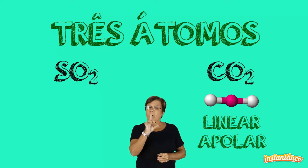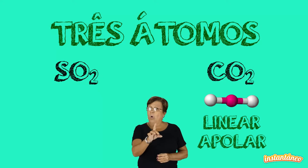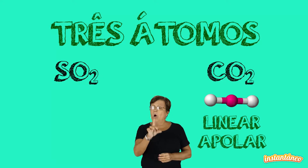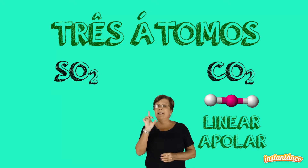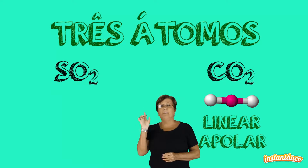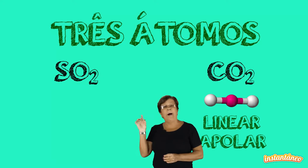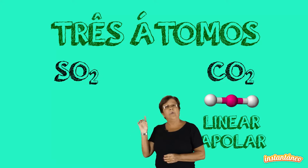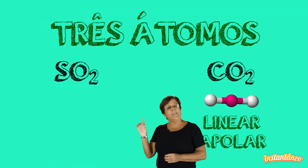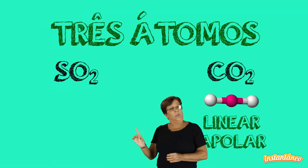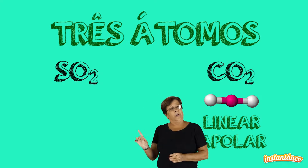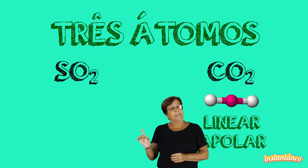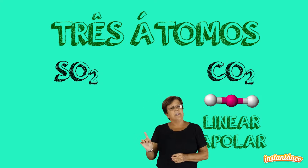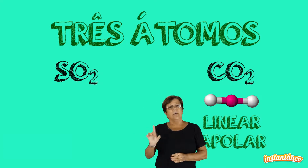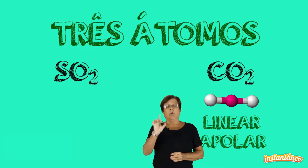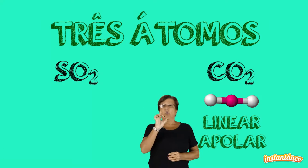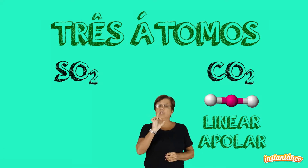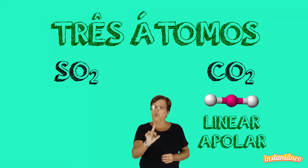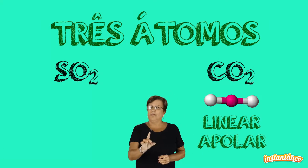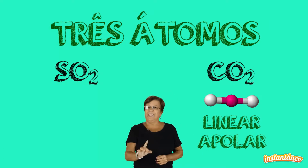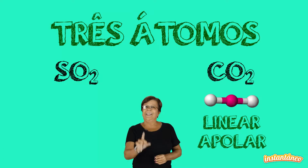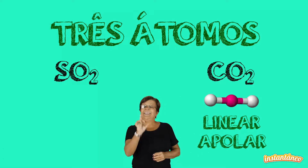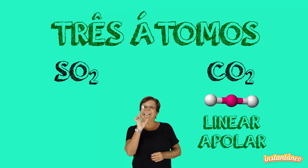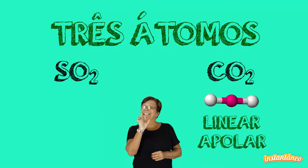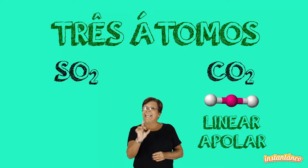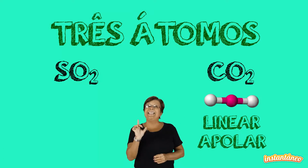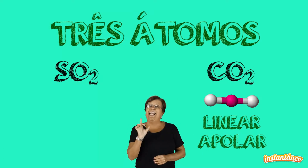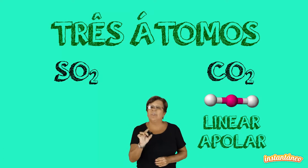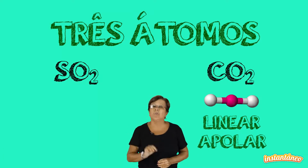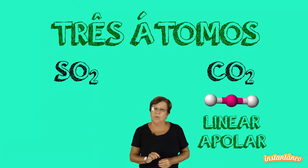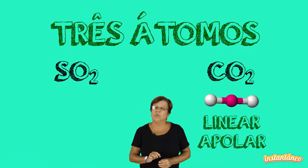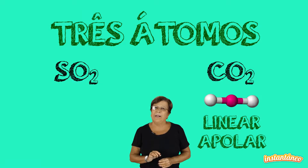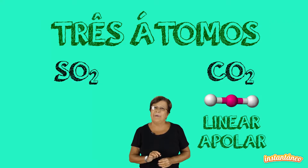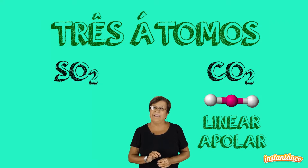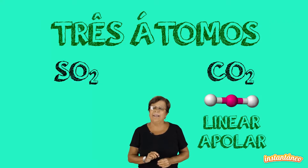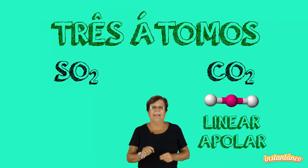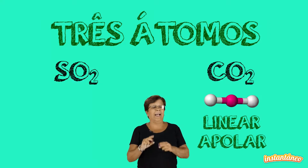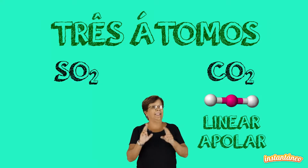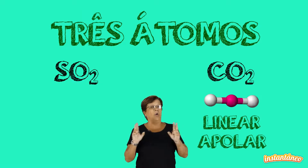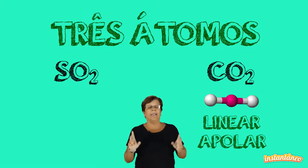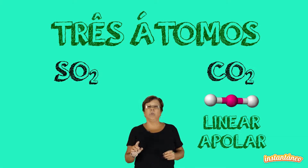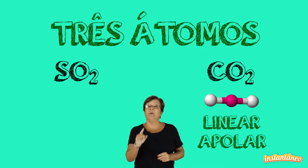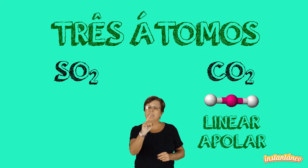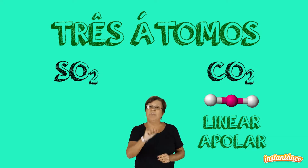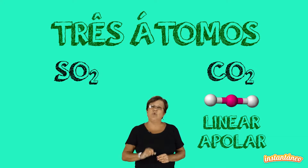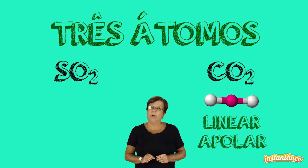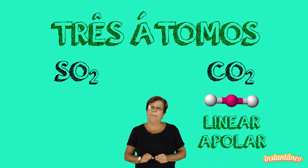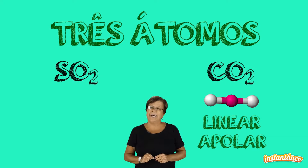Olhe para o SO2. O enxofre tem seis elétrons na última camada, cada O quer dois, vai sobrar um par.